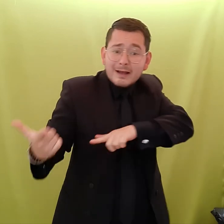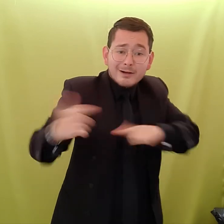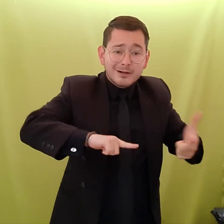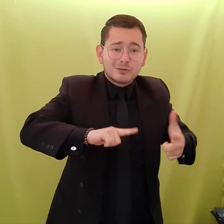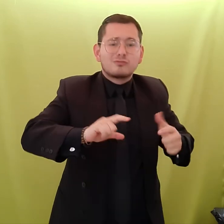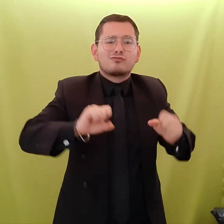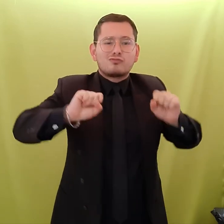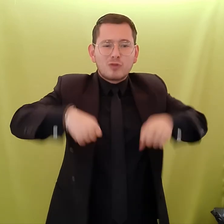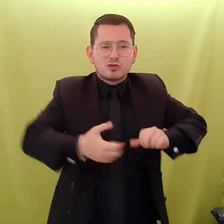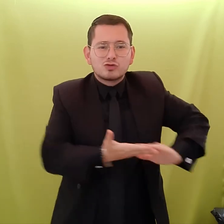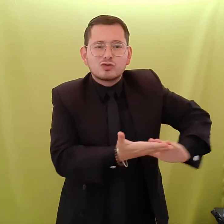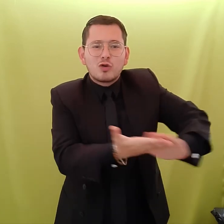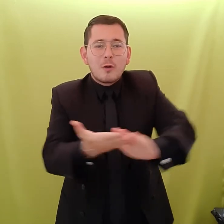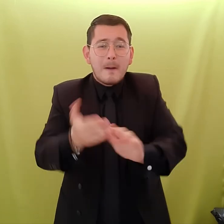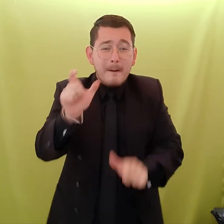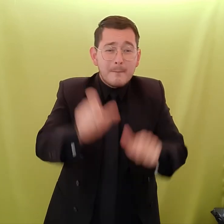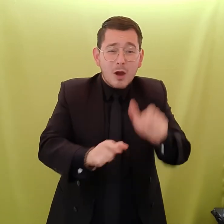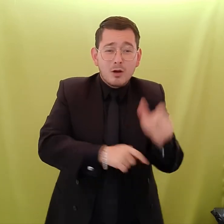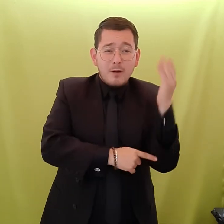permite abrir las puertas a partir de este martes.